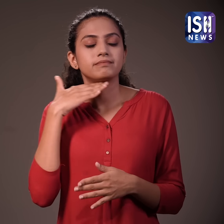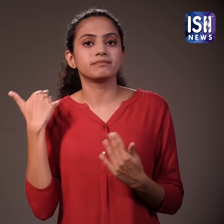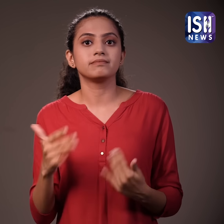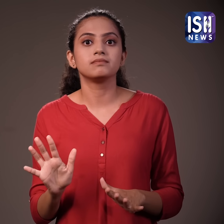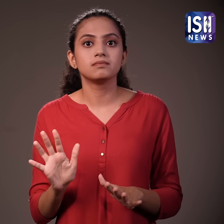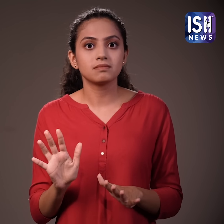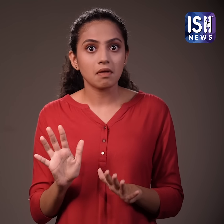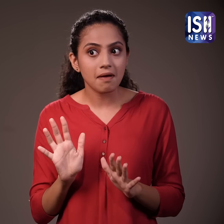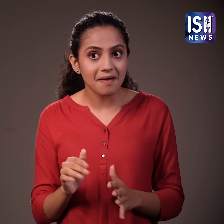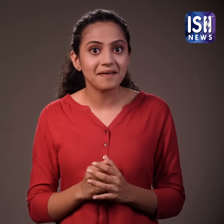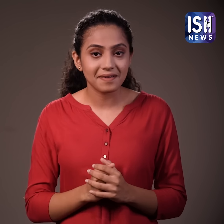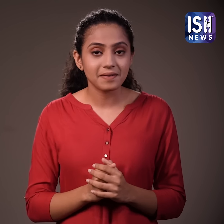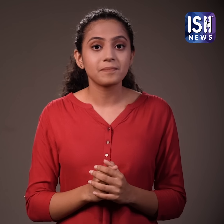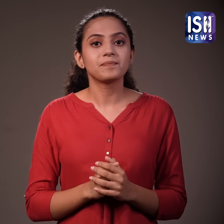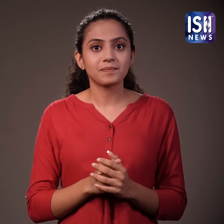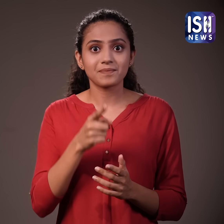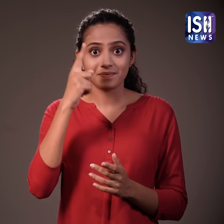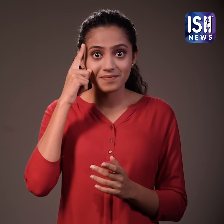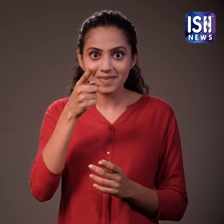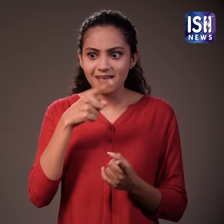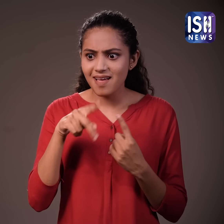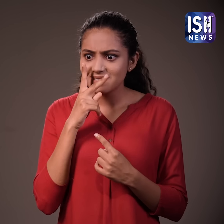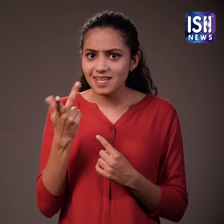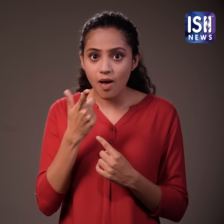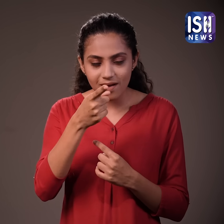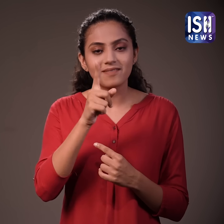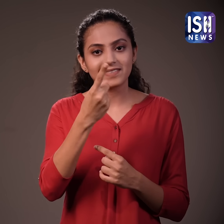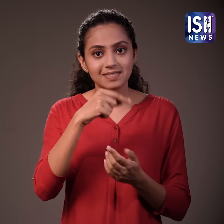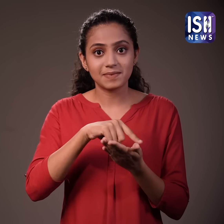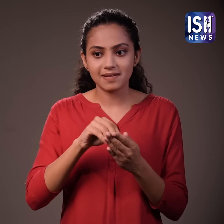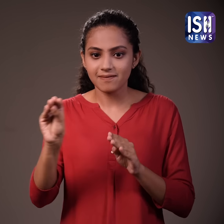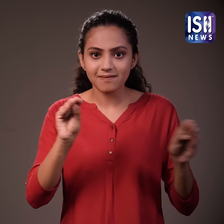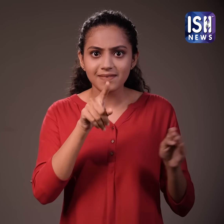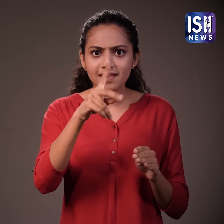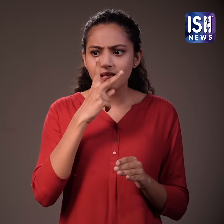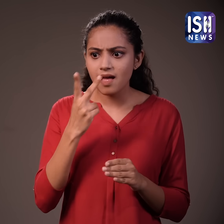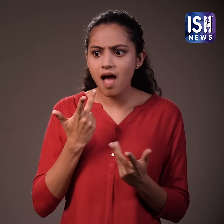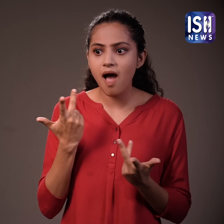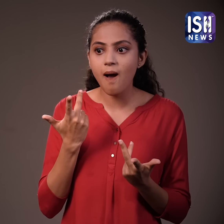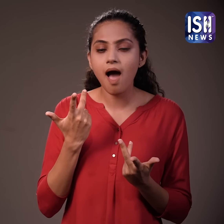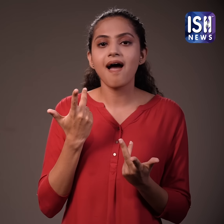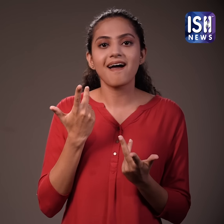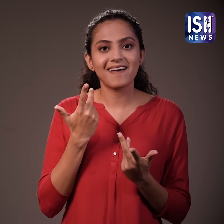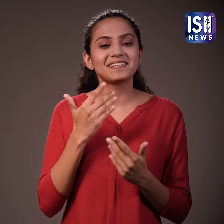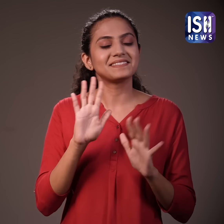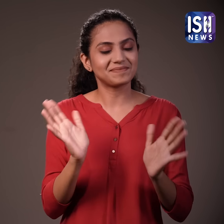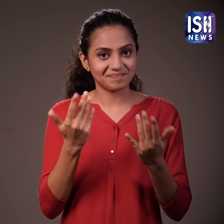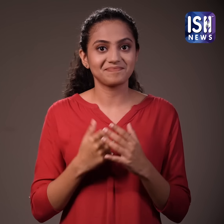कुछ ही मिंटों में मर जाते हैं। बस अपने घर के चारों और तेजपत्रे के कुछ दुक्ड़े रखें और देखें कि ये कैसे काम करता